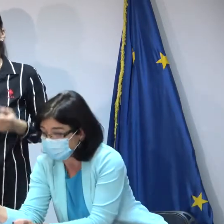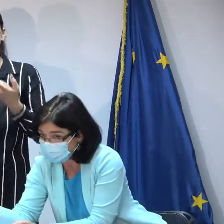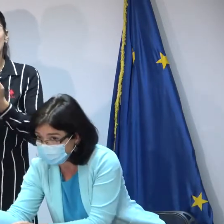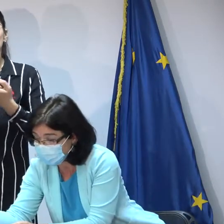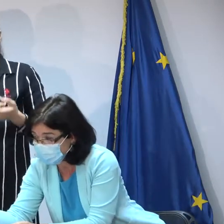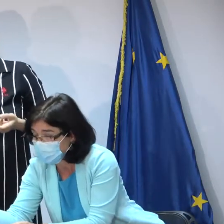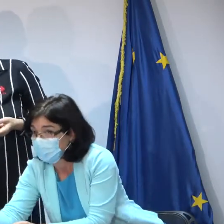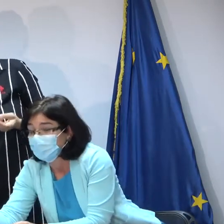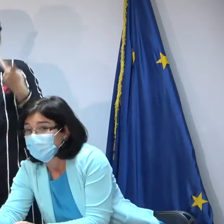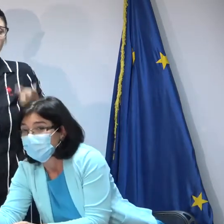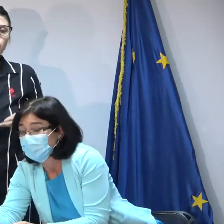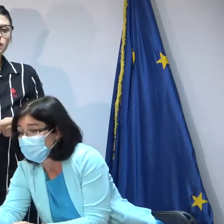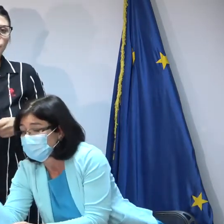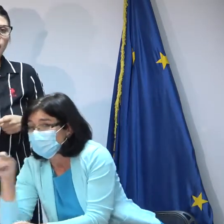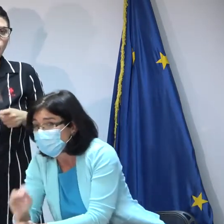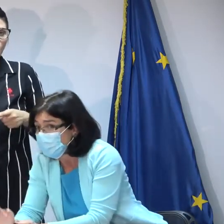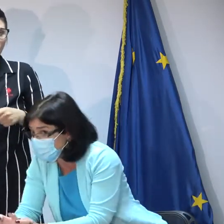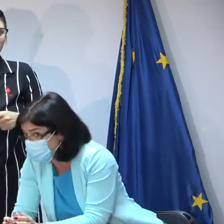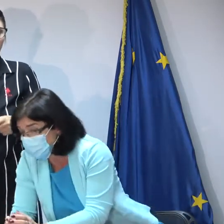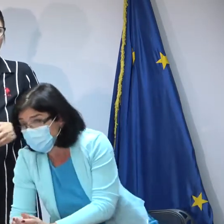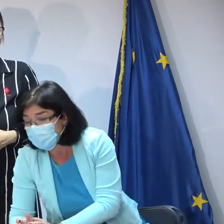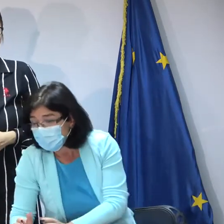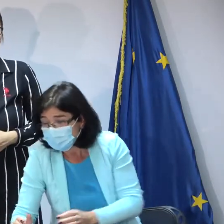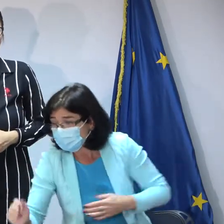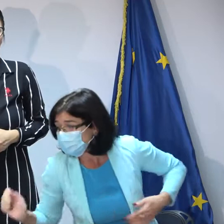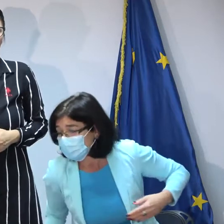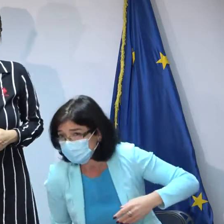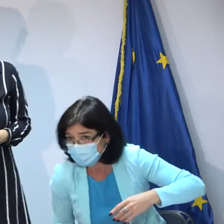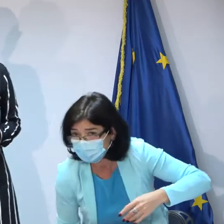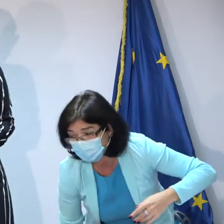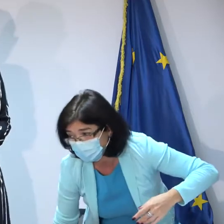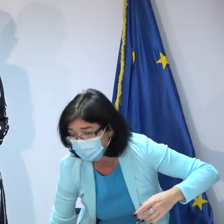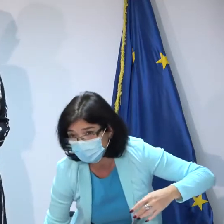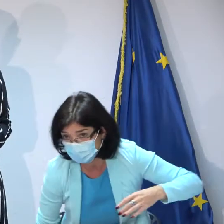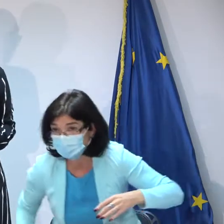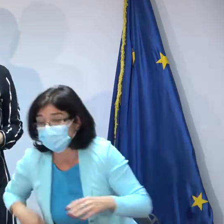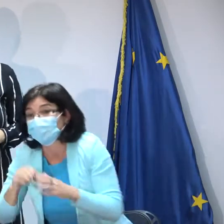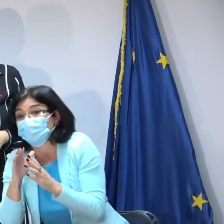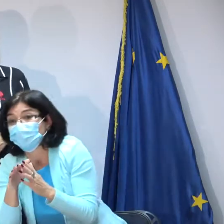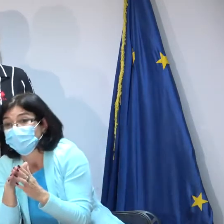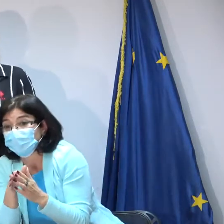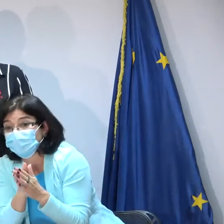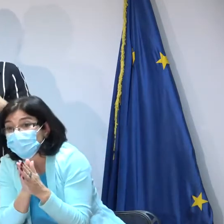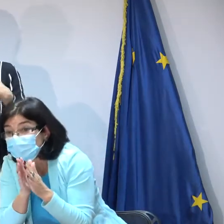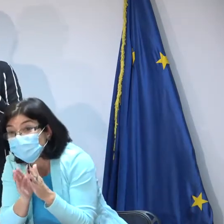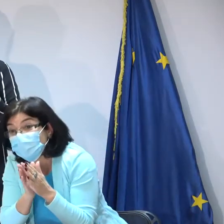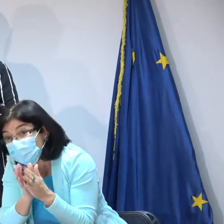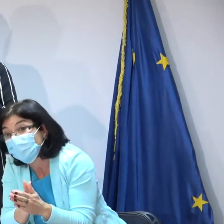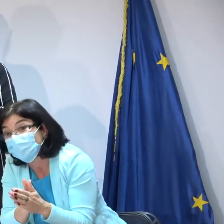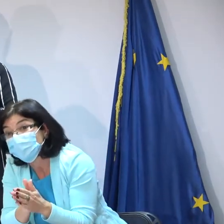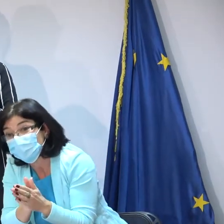l-a vizit de trei ori nu aici este problemă exclusiv de aplicare a legislației deci